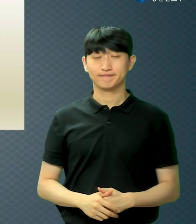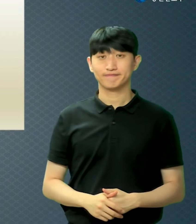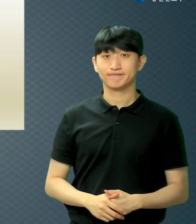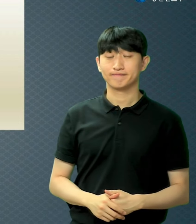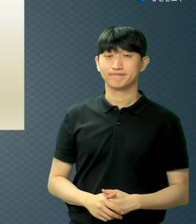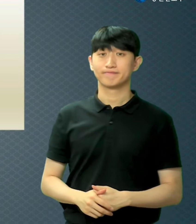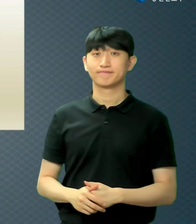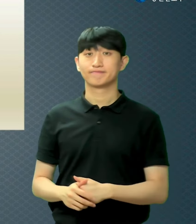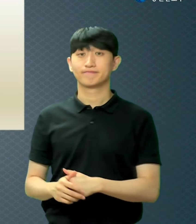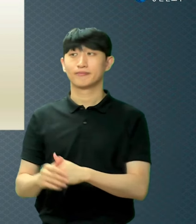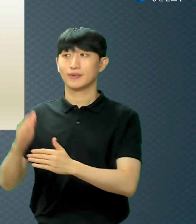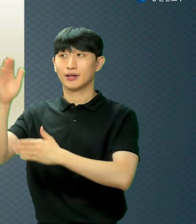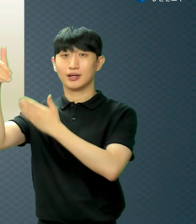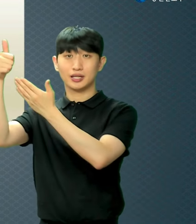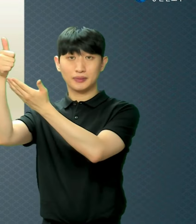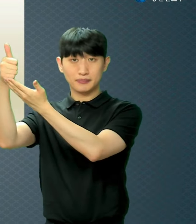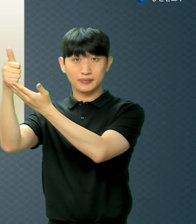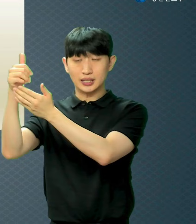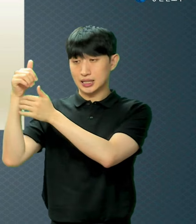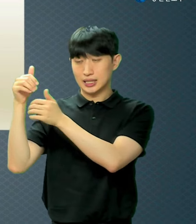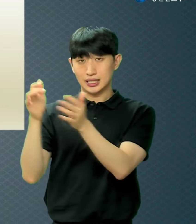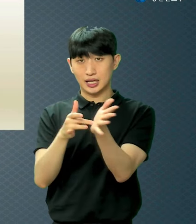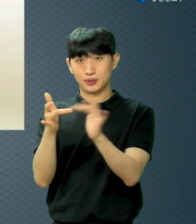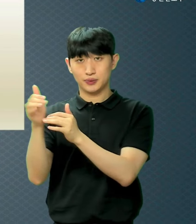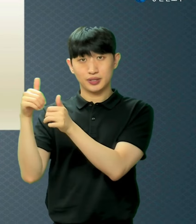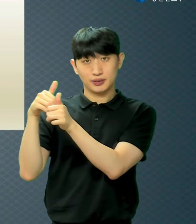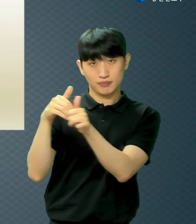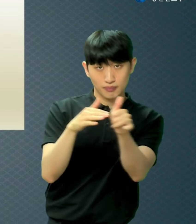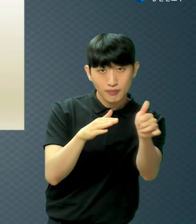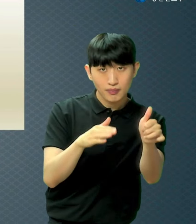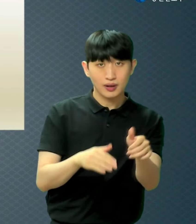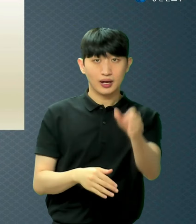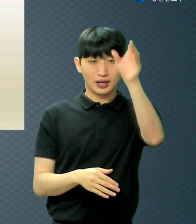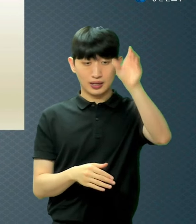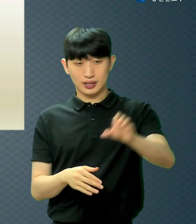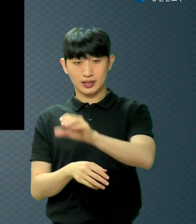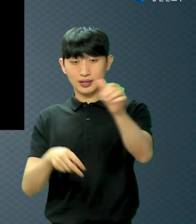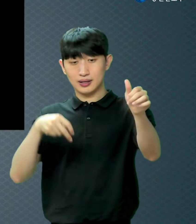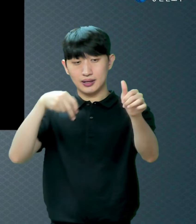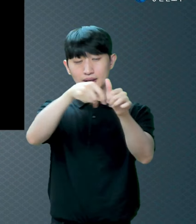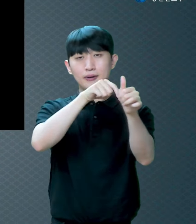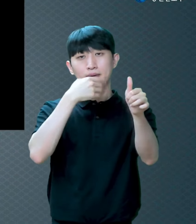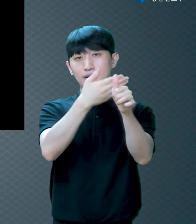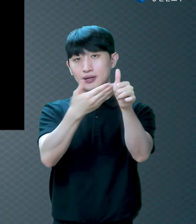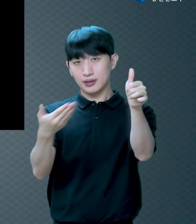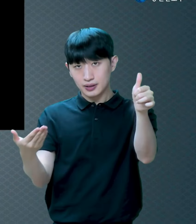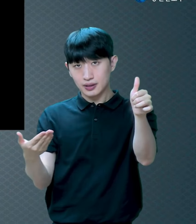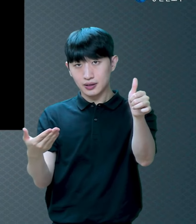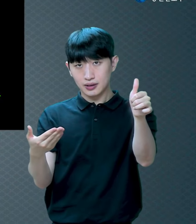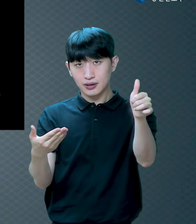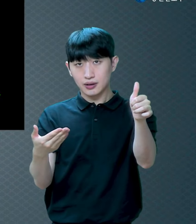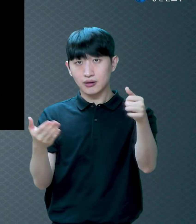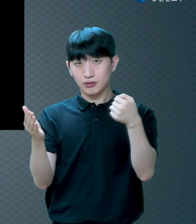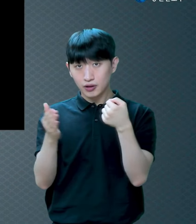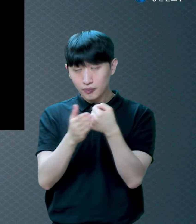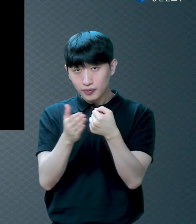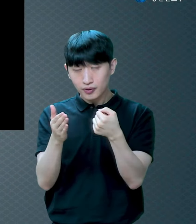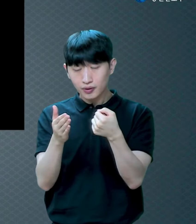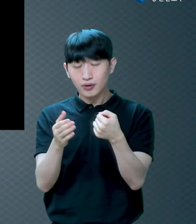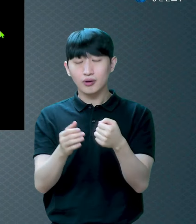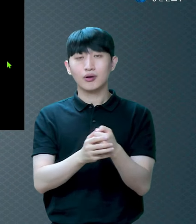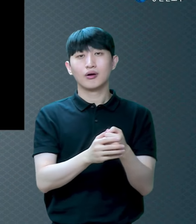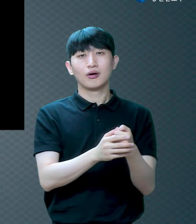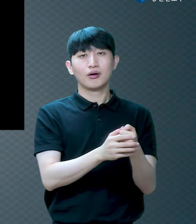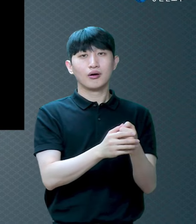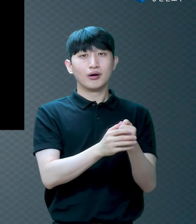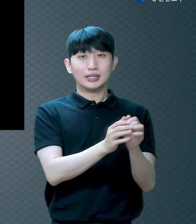예수님 피값을 주고 샀기 때문에 우리 버리지 않습니다 자 성경에서